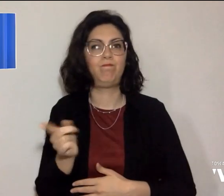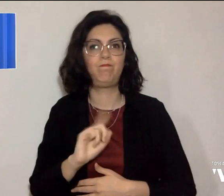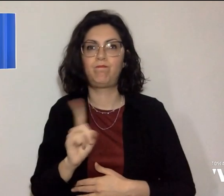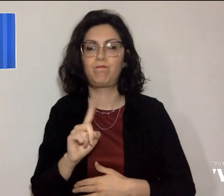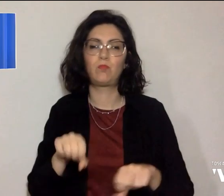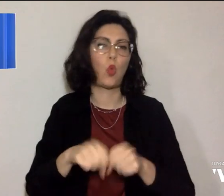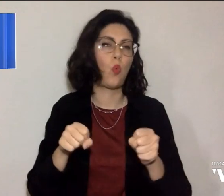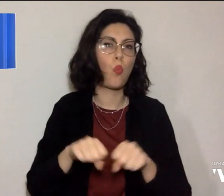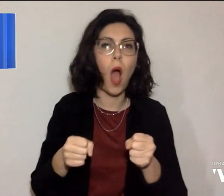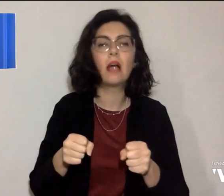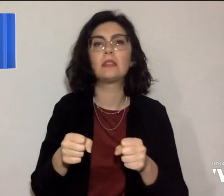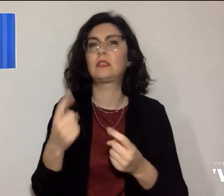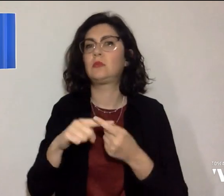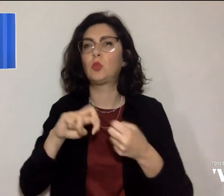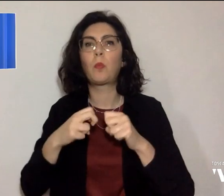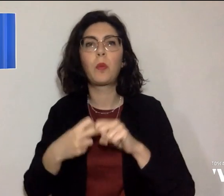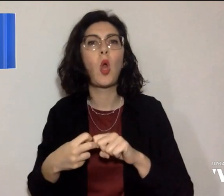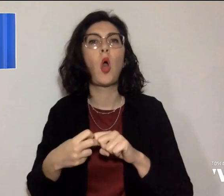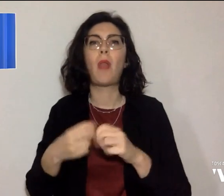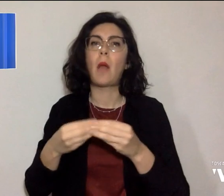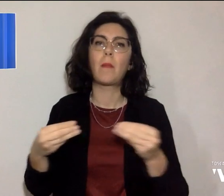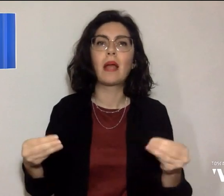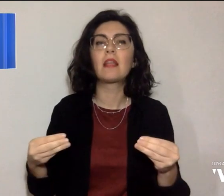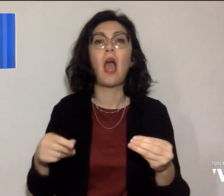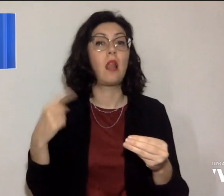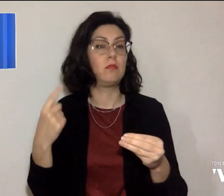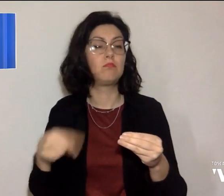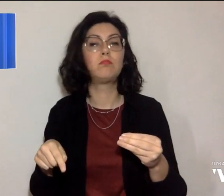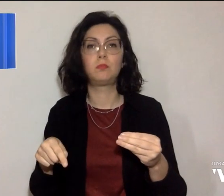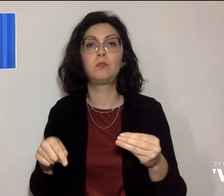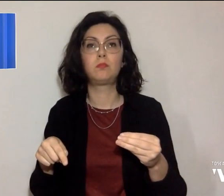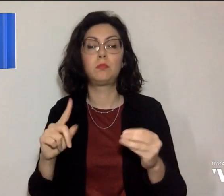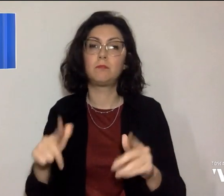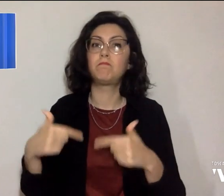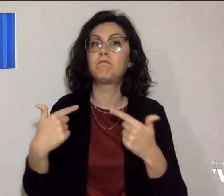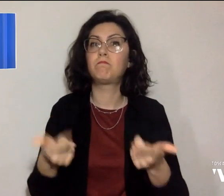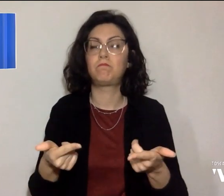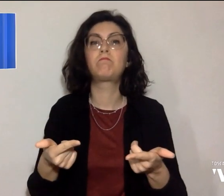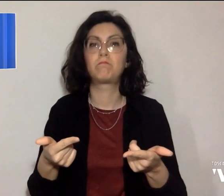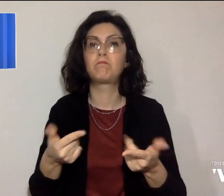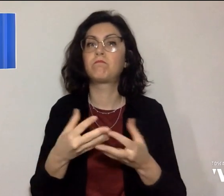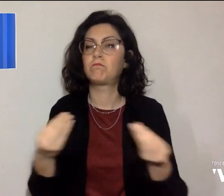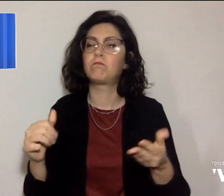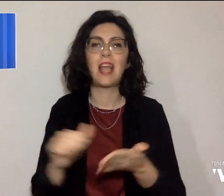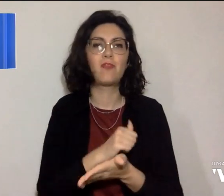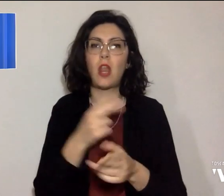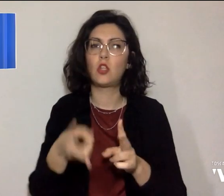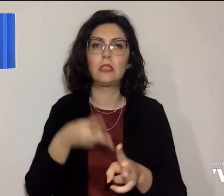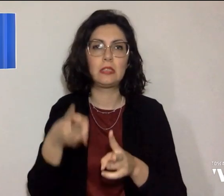infrastrutturali, problemi ai materiali che hanno causato troppo spesso soppressione di treni